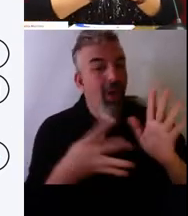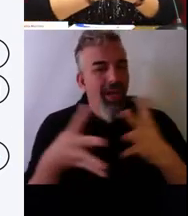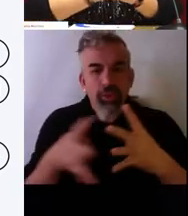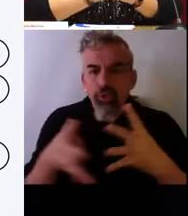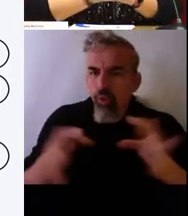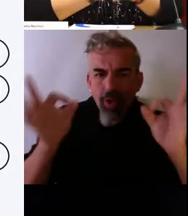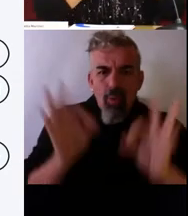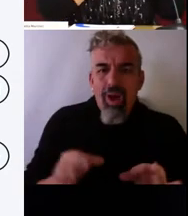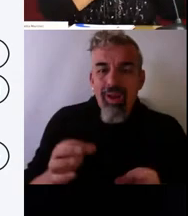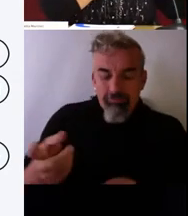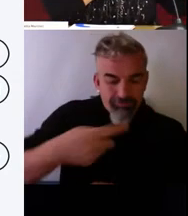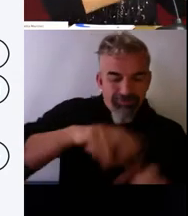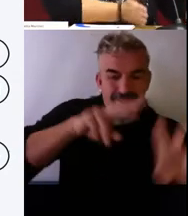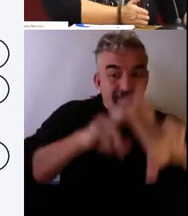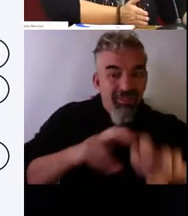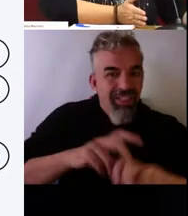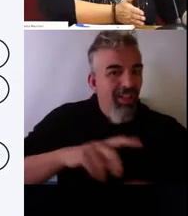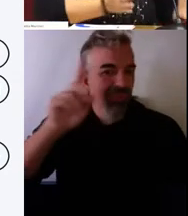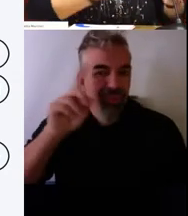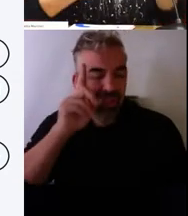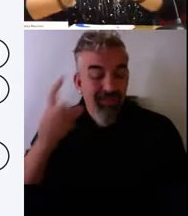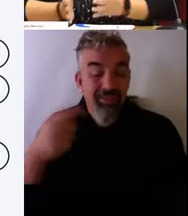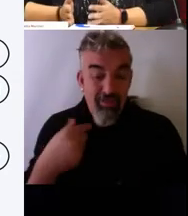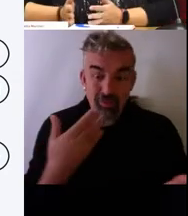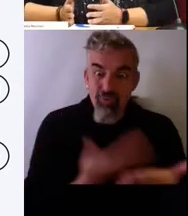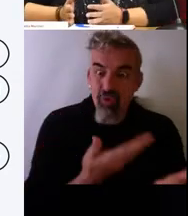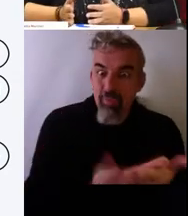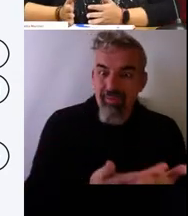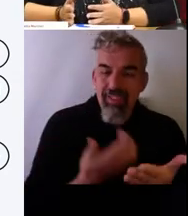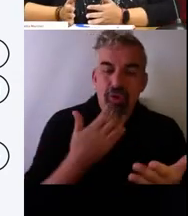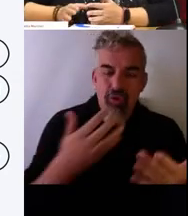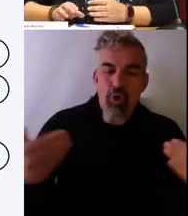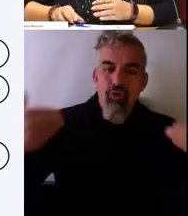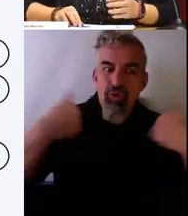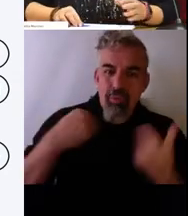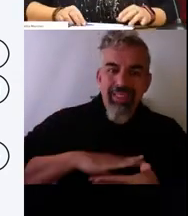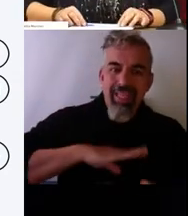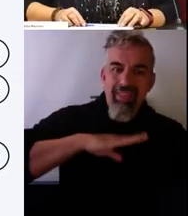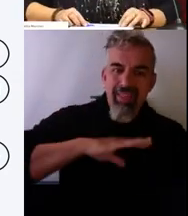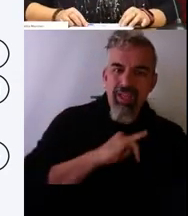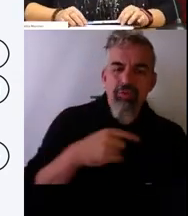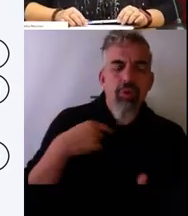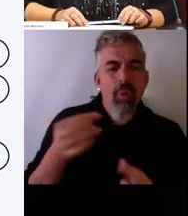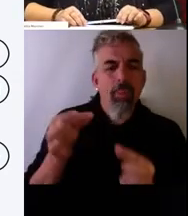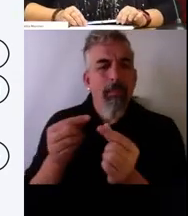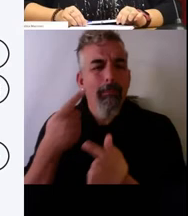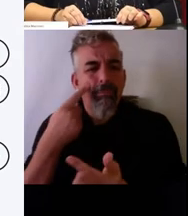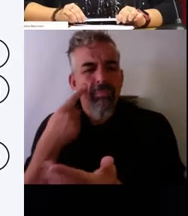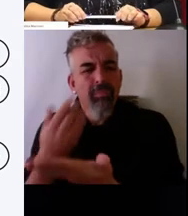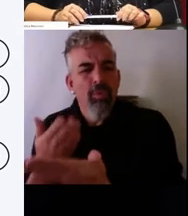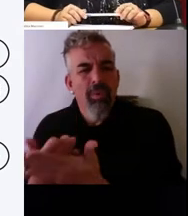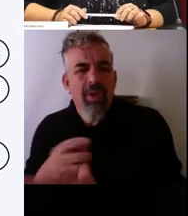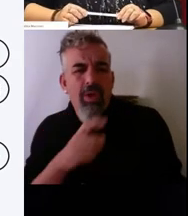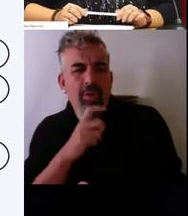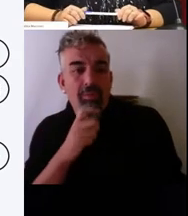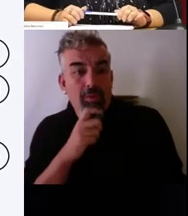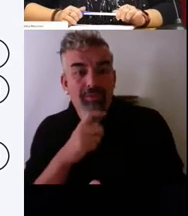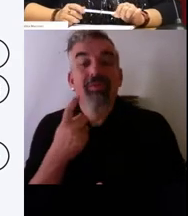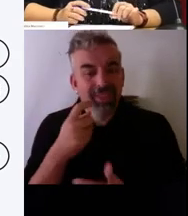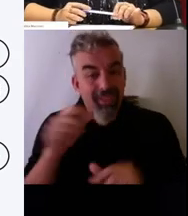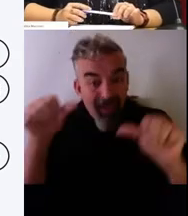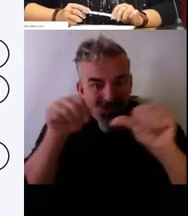no sabemos comprobar? Si tengo estas competencias, ¿cómo mido estas competencias? Entonces, ahí a lo mejor